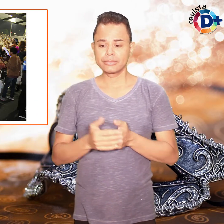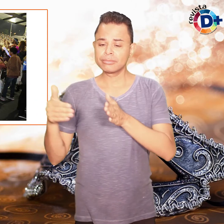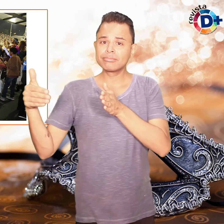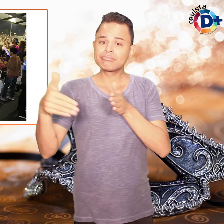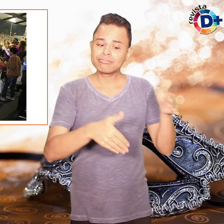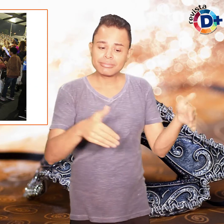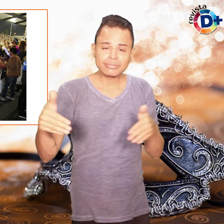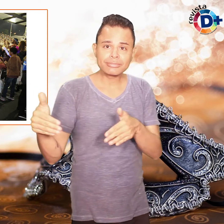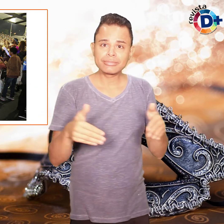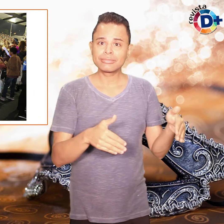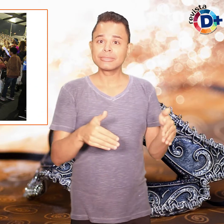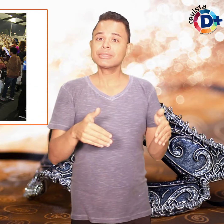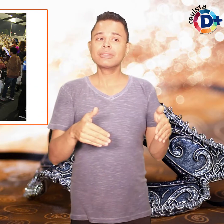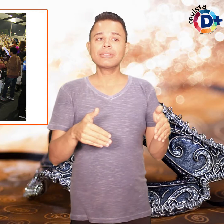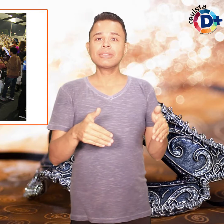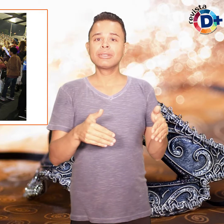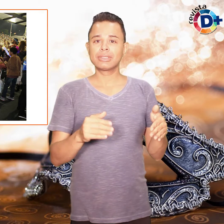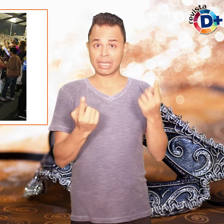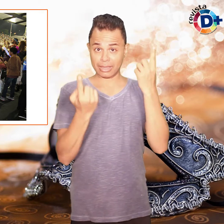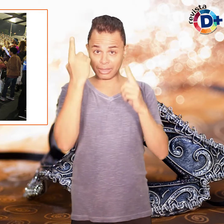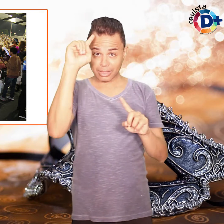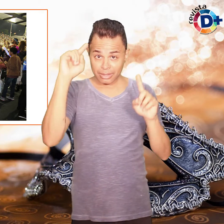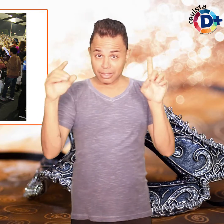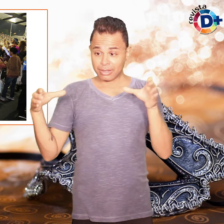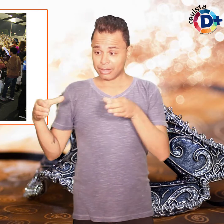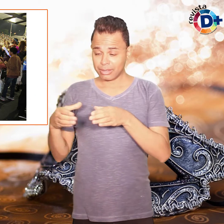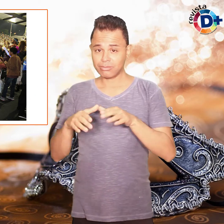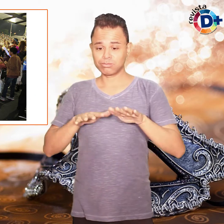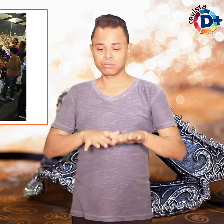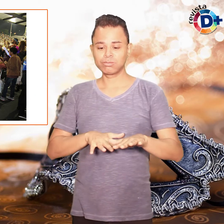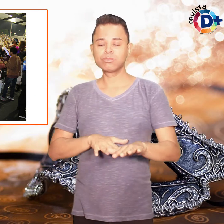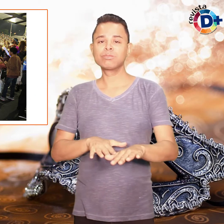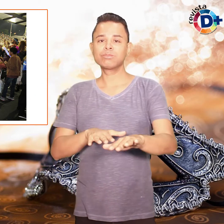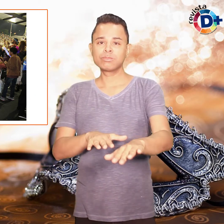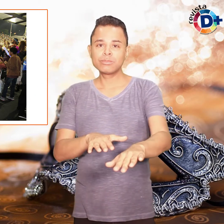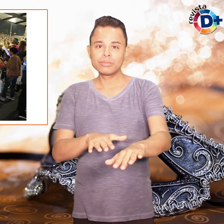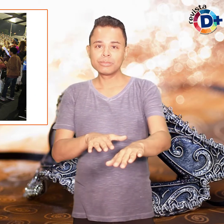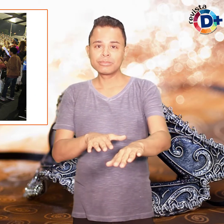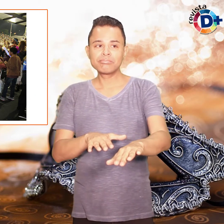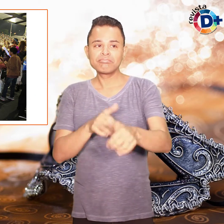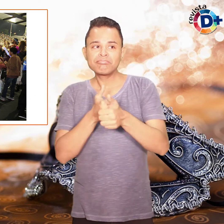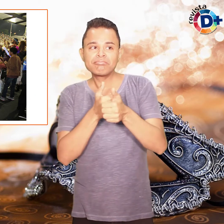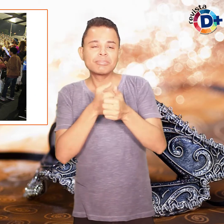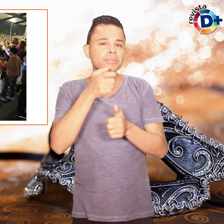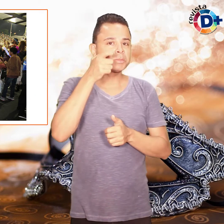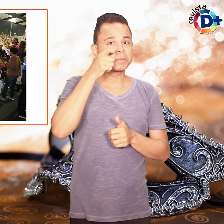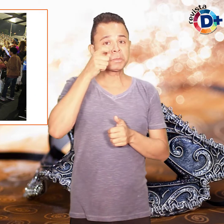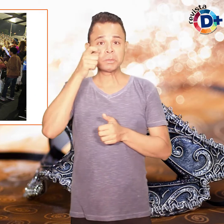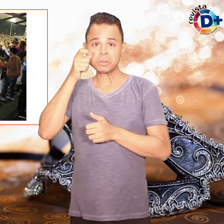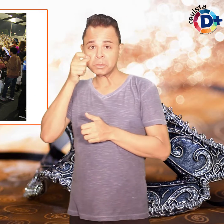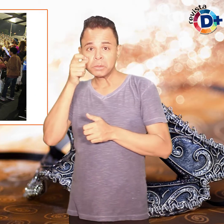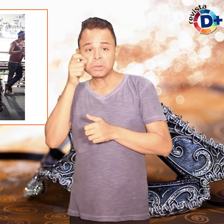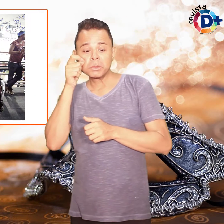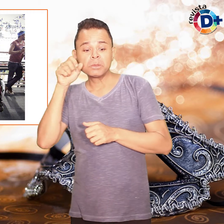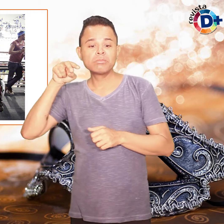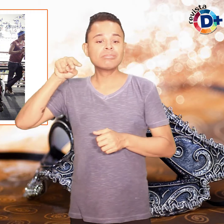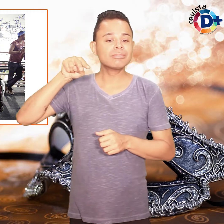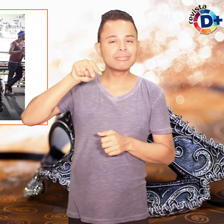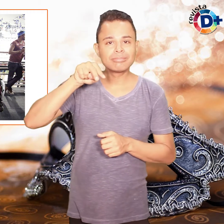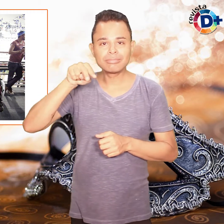Todos acompanharam o desfile das escolas de samba do grupo de acesso. No desfile das